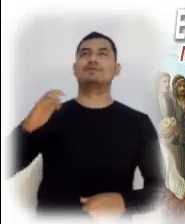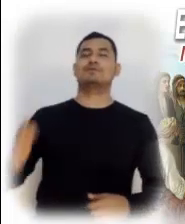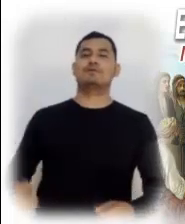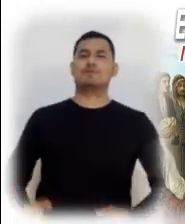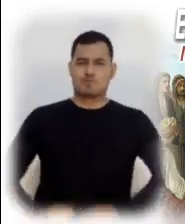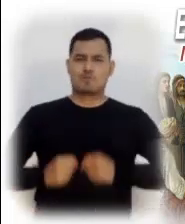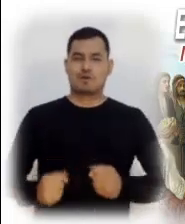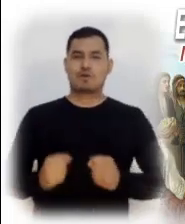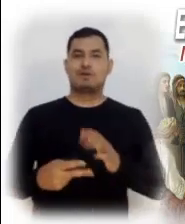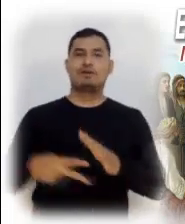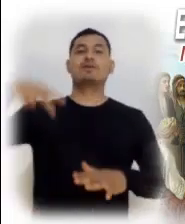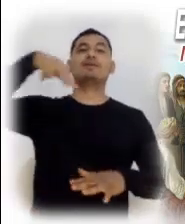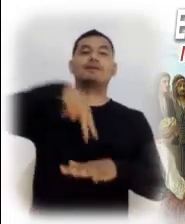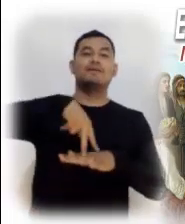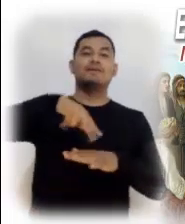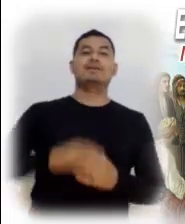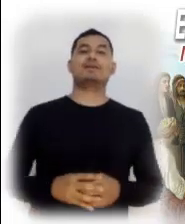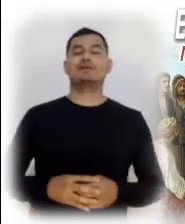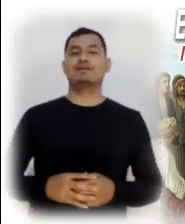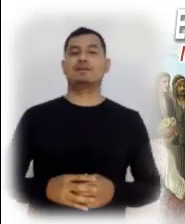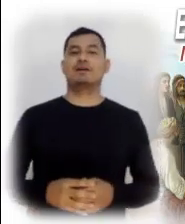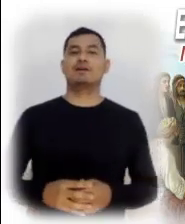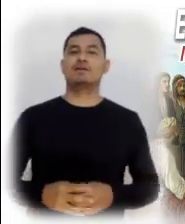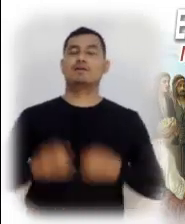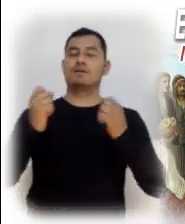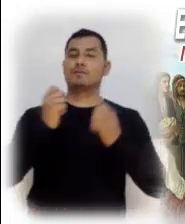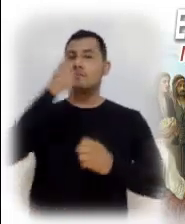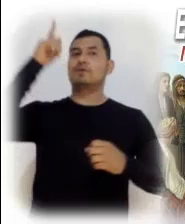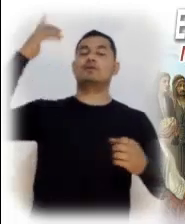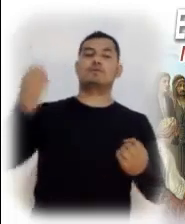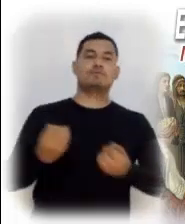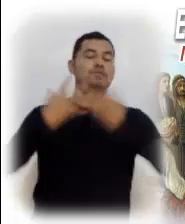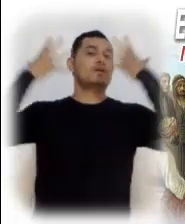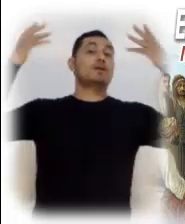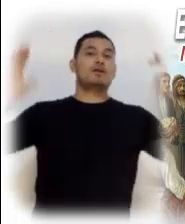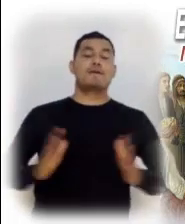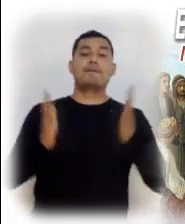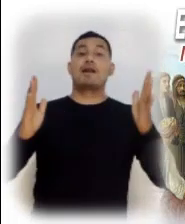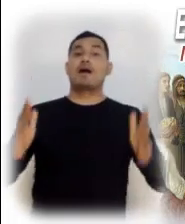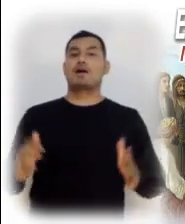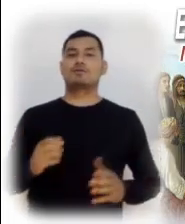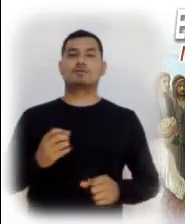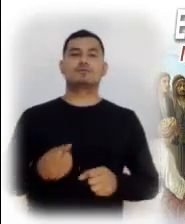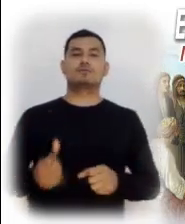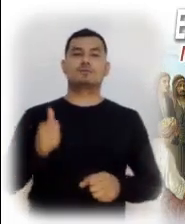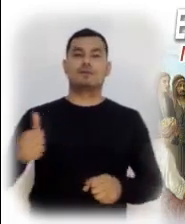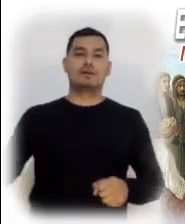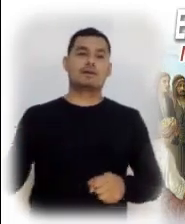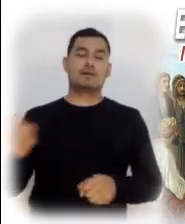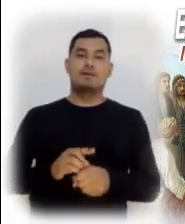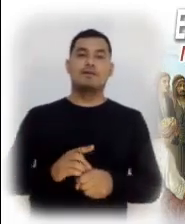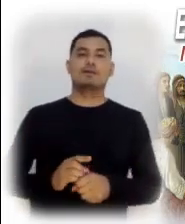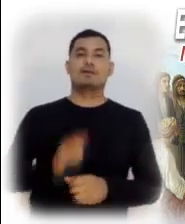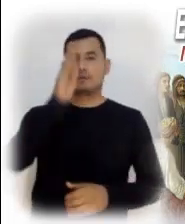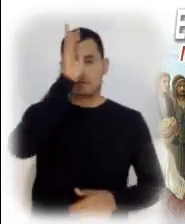danos Tu luz y aumenta nuestra fe. El Señor te bendiga en nombre del Padre, del Hijo y del Espíritu Santo.